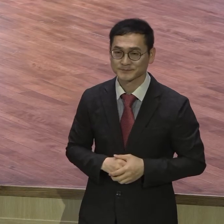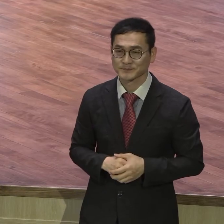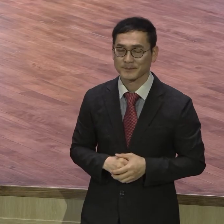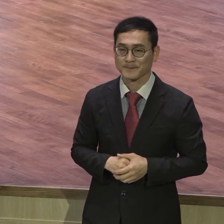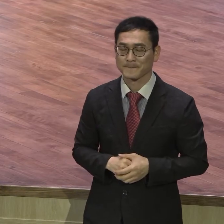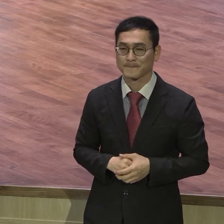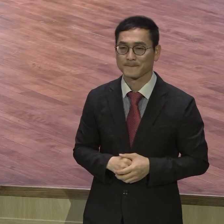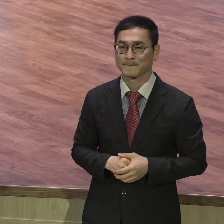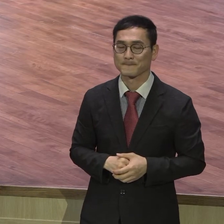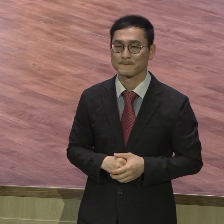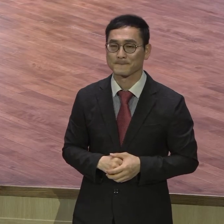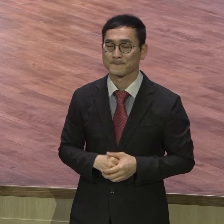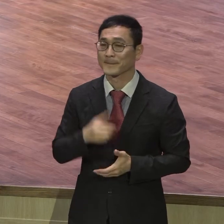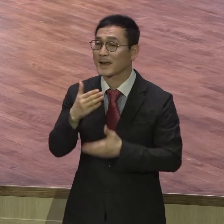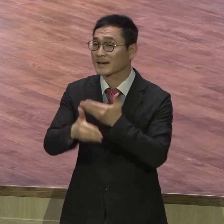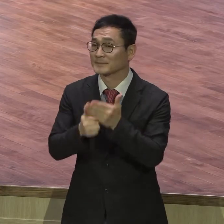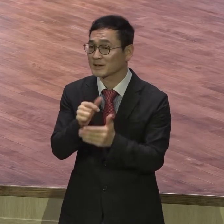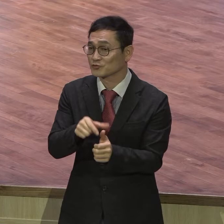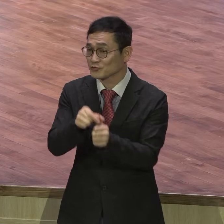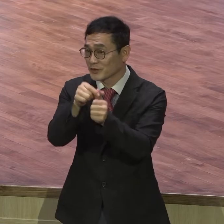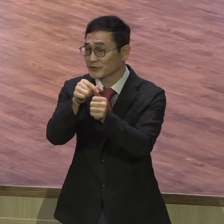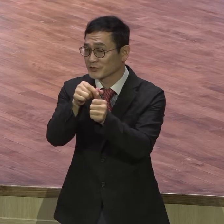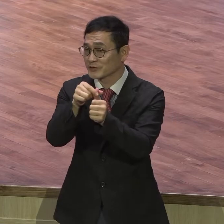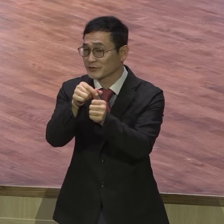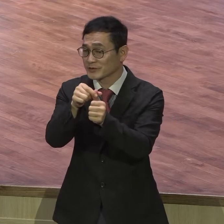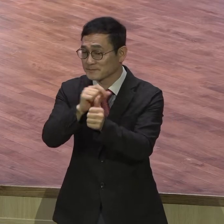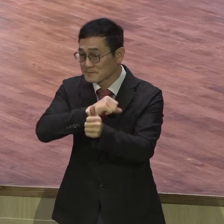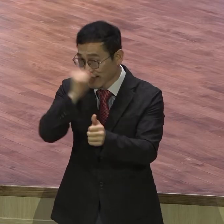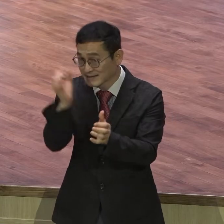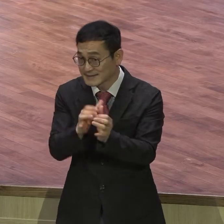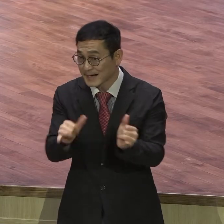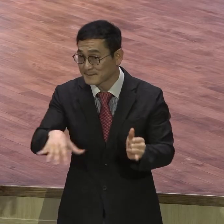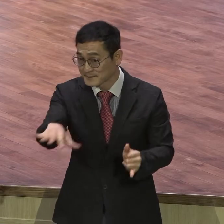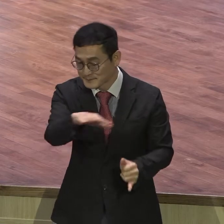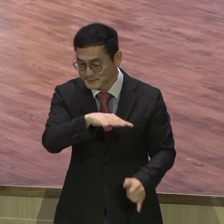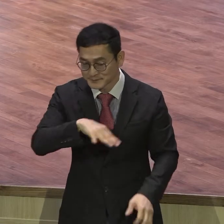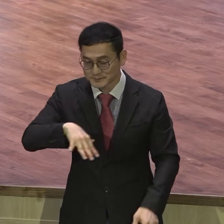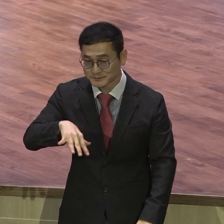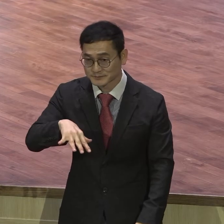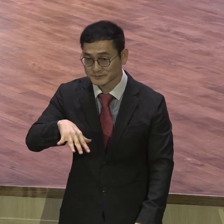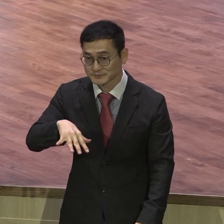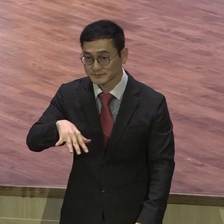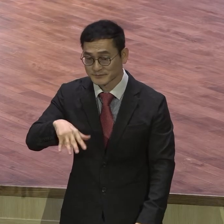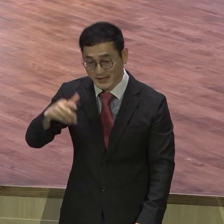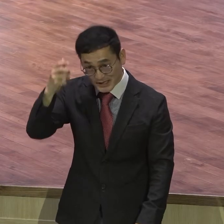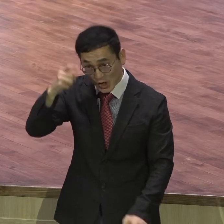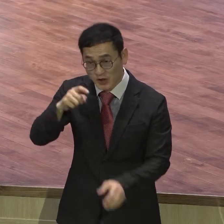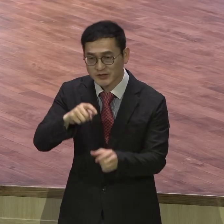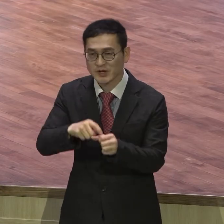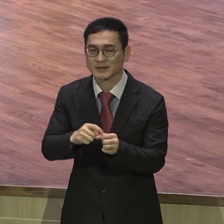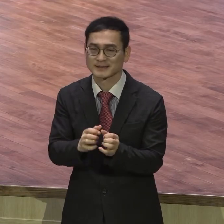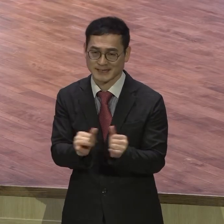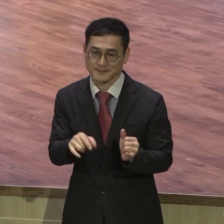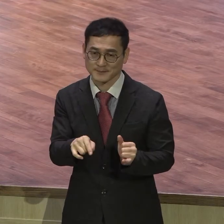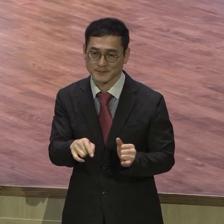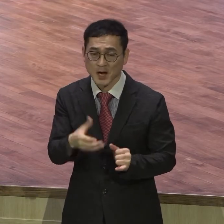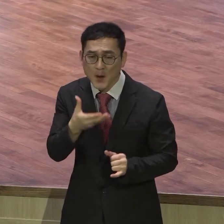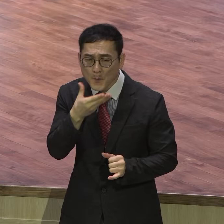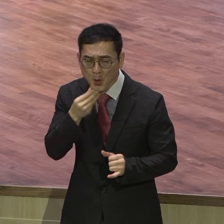구원을 받은 우리에게 주신 영적 정제성입니다. 여러분은 더 받을 복이 없어요. 이미 복을